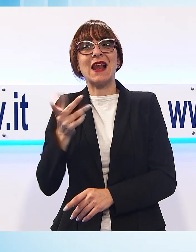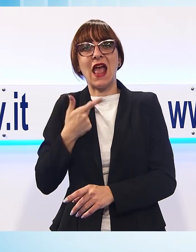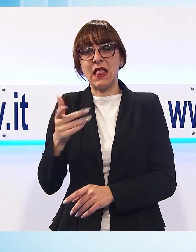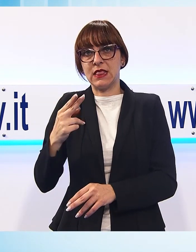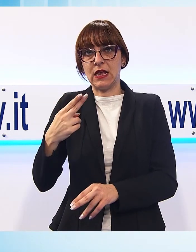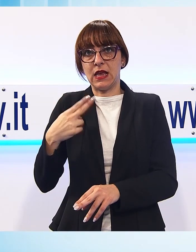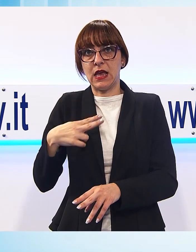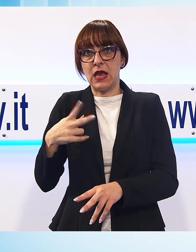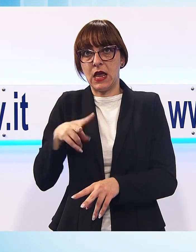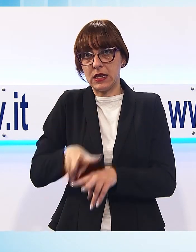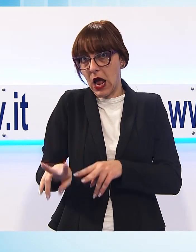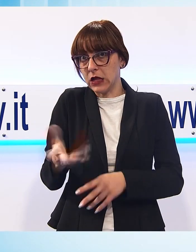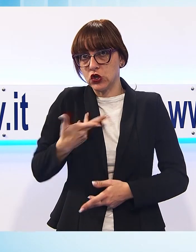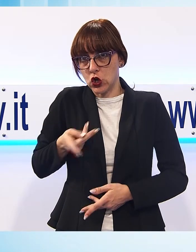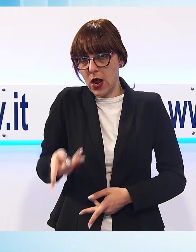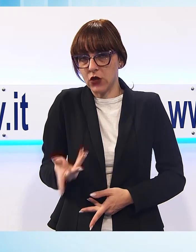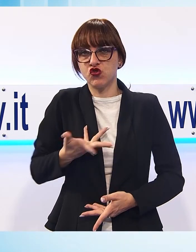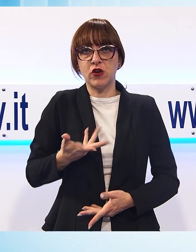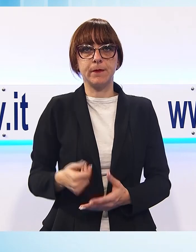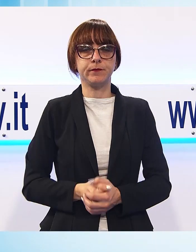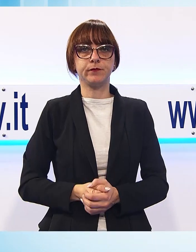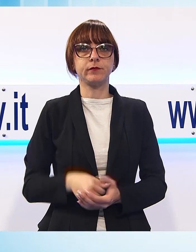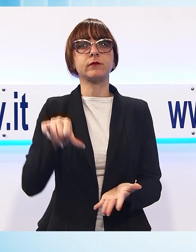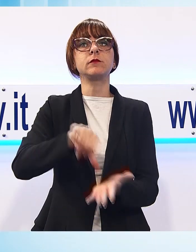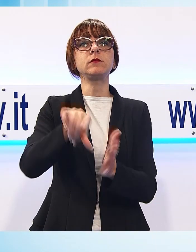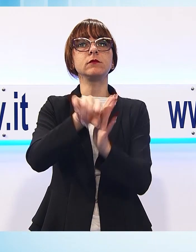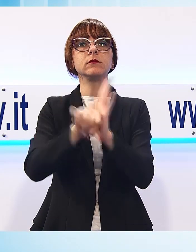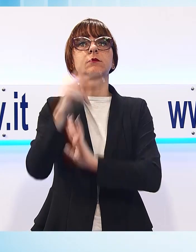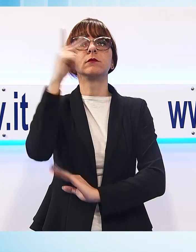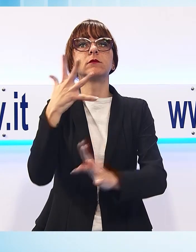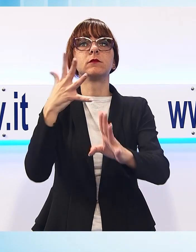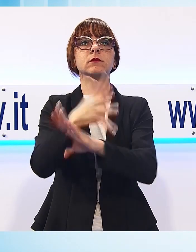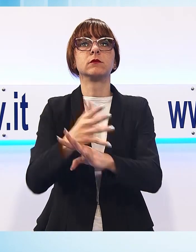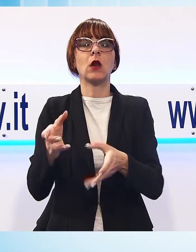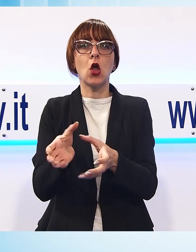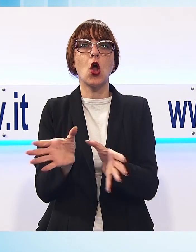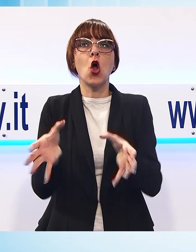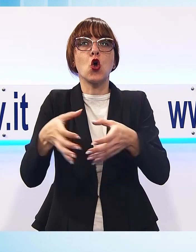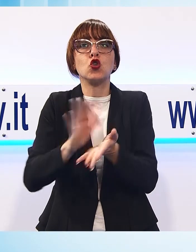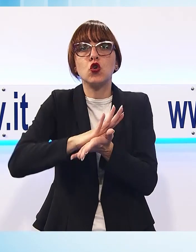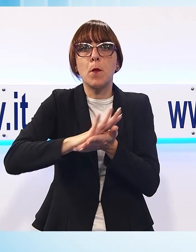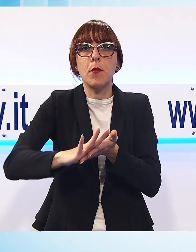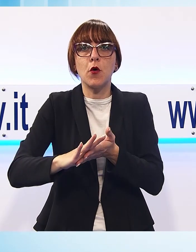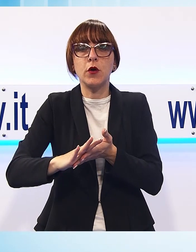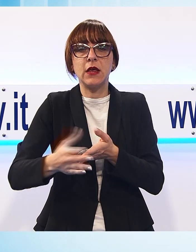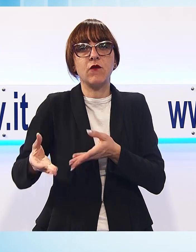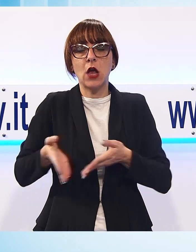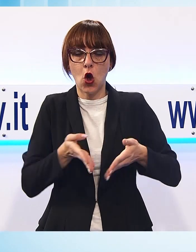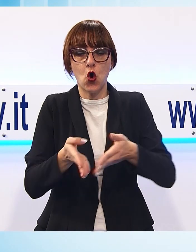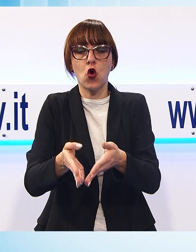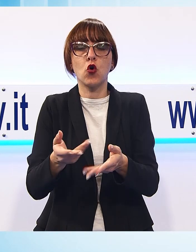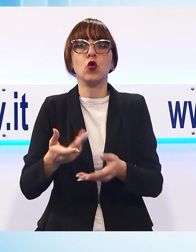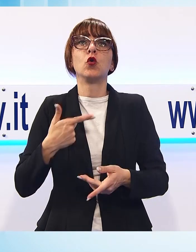Adesso andiamo in centro storico a Luca per un intervento del Consorzio di Bonifica sul condotto pubblico, due nuovi cancelli